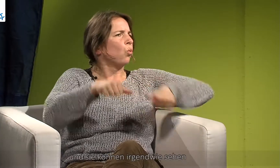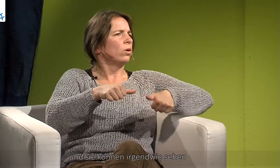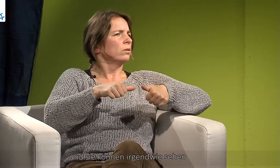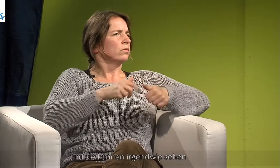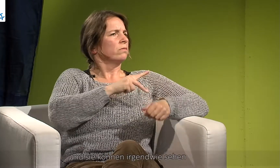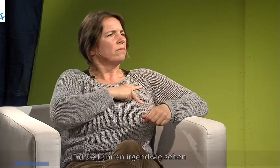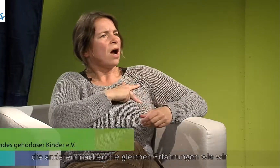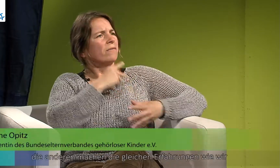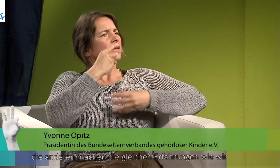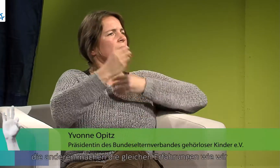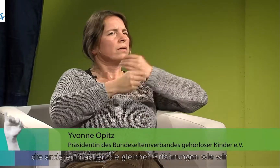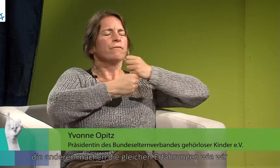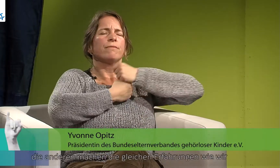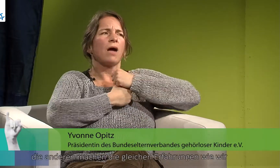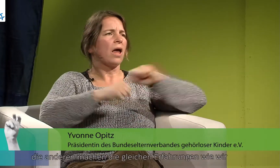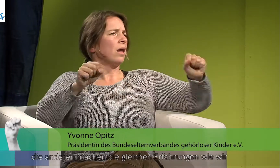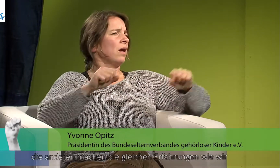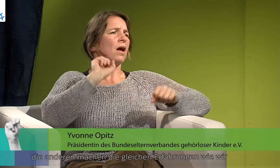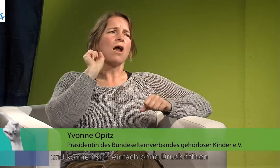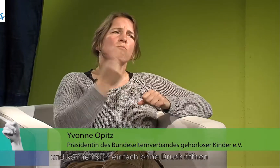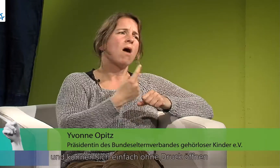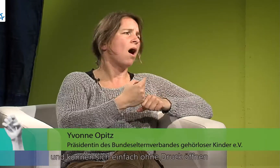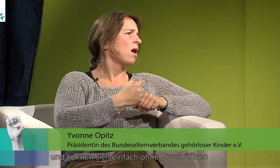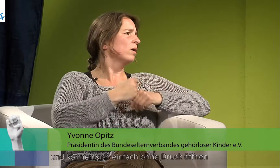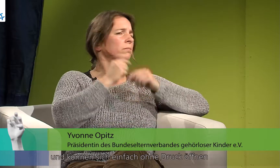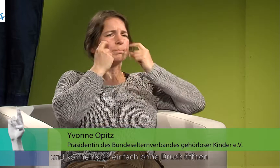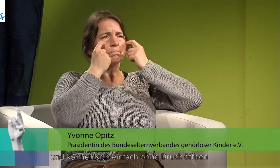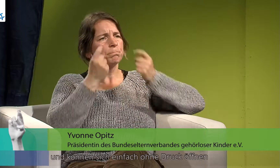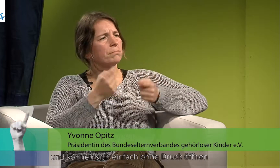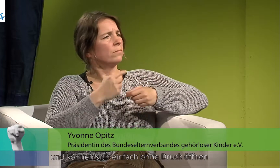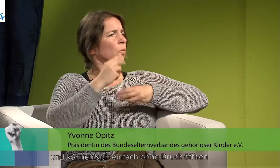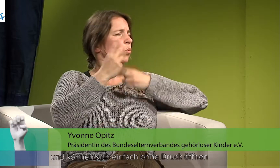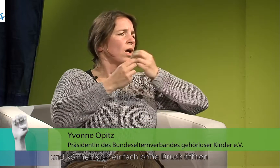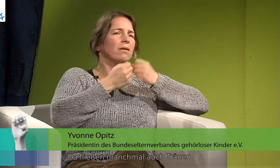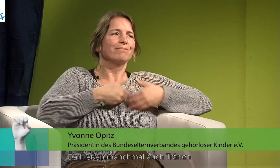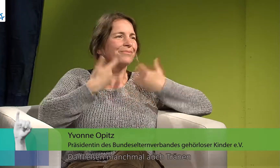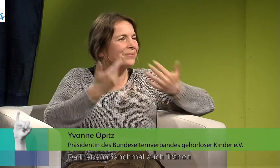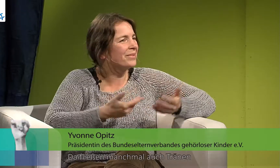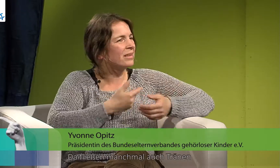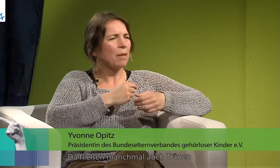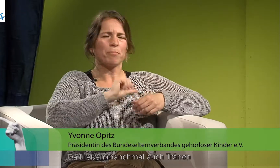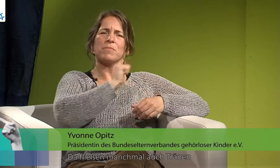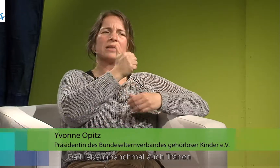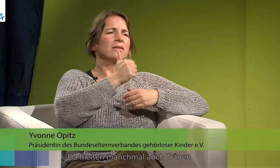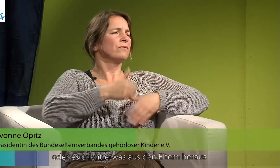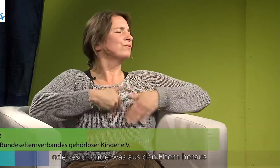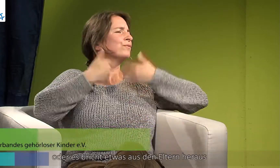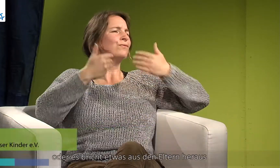irgendwie sehen, die machen die gleichen Erfahrungen wie wir und können sich einfach ohne Druck öffnen. Da fließen manchmal auch Tränen oder es bricht was